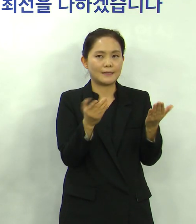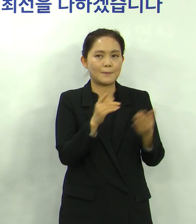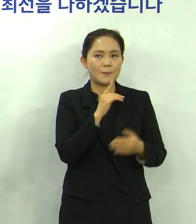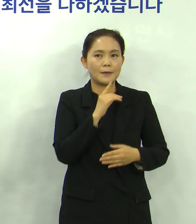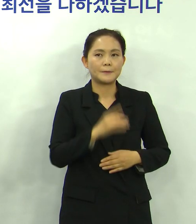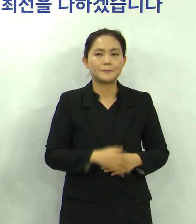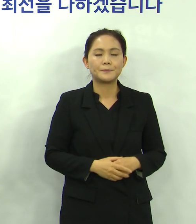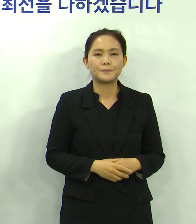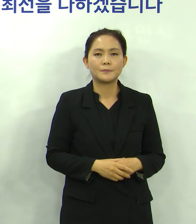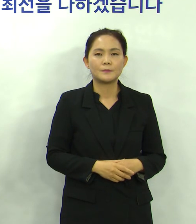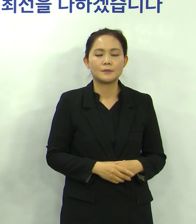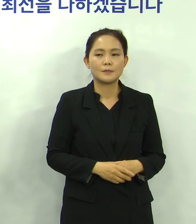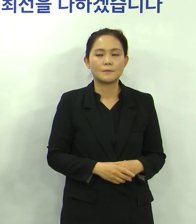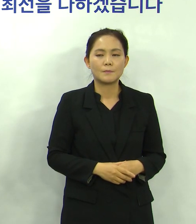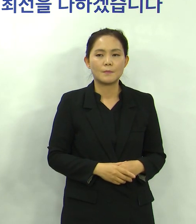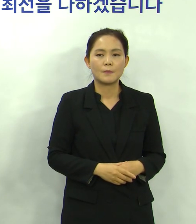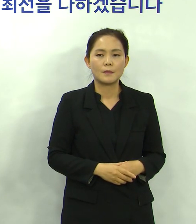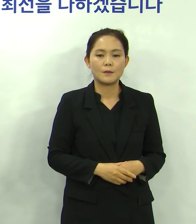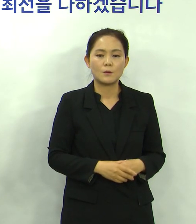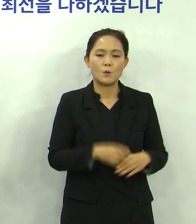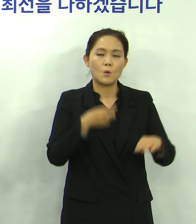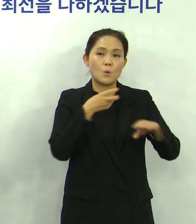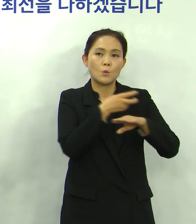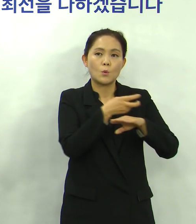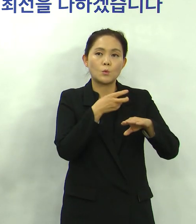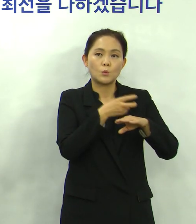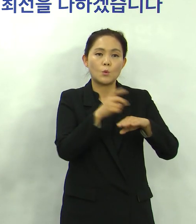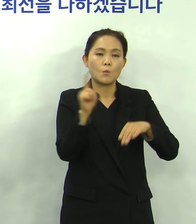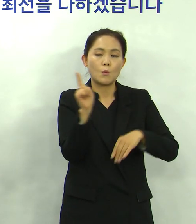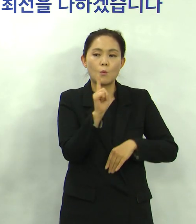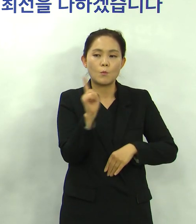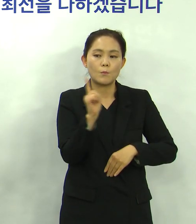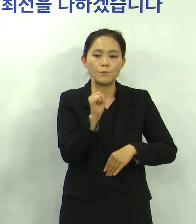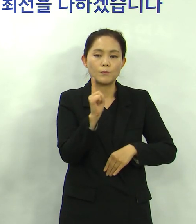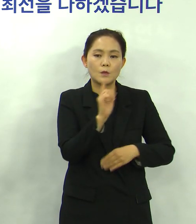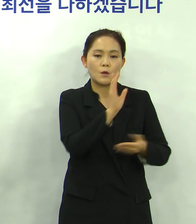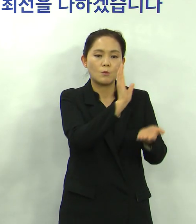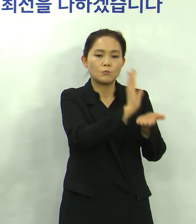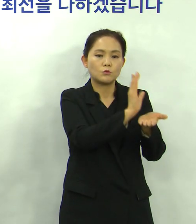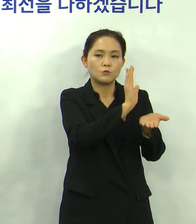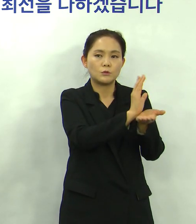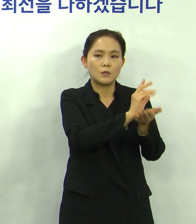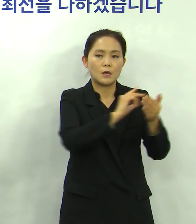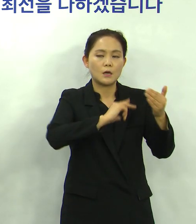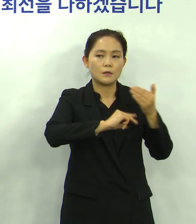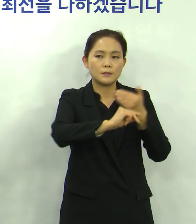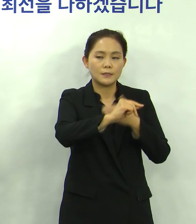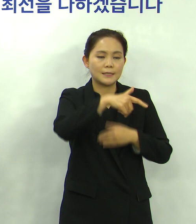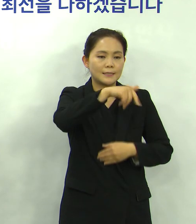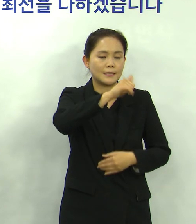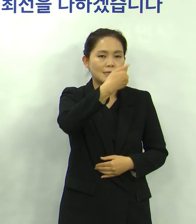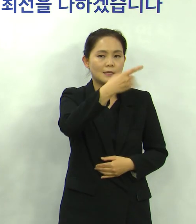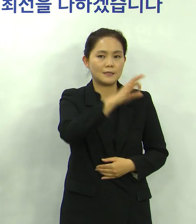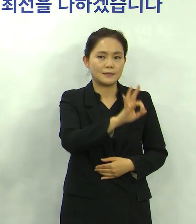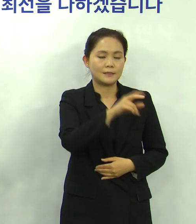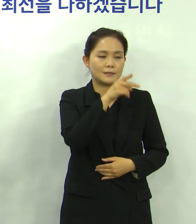그 다음에 이분이 교통편은 분당선을 이용했는데 기흥역에서